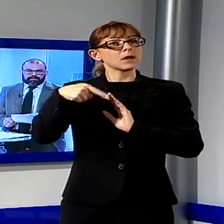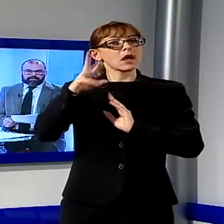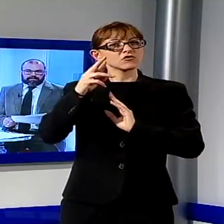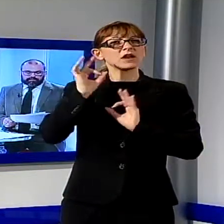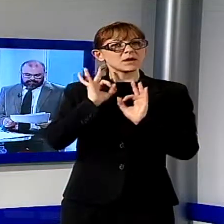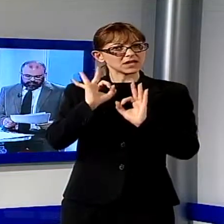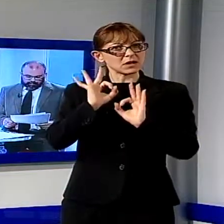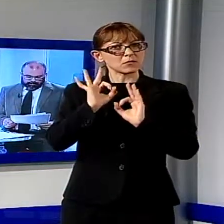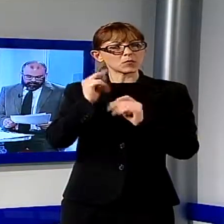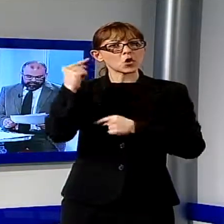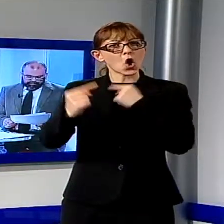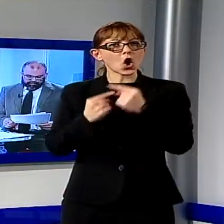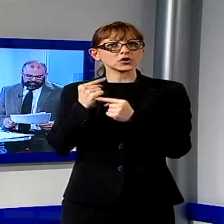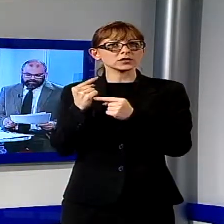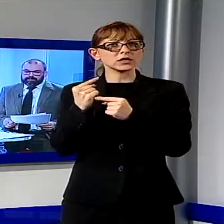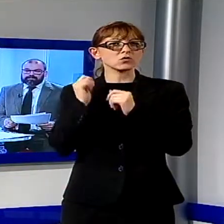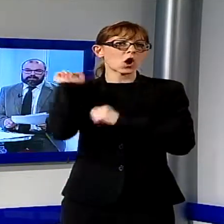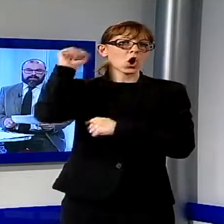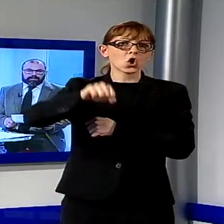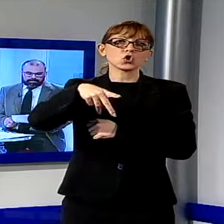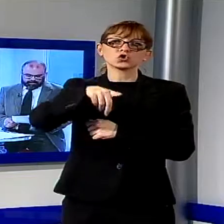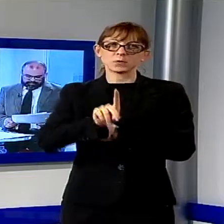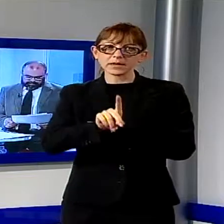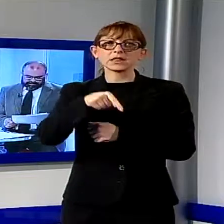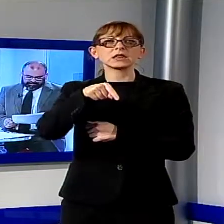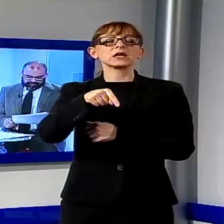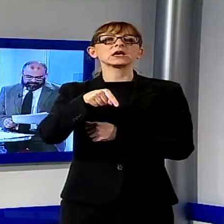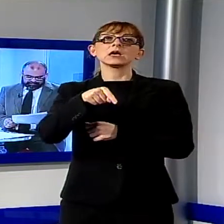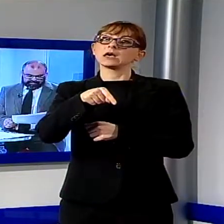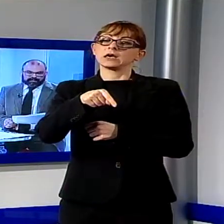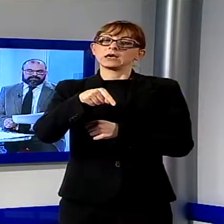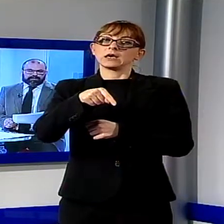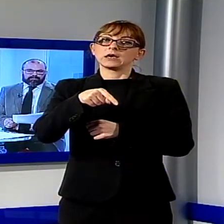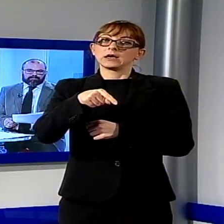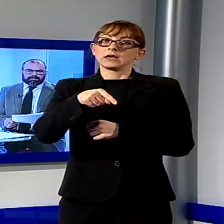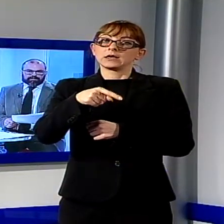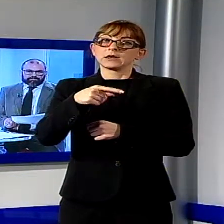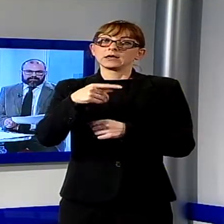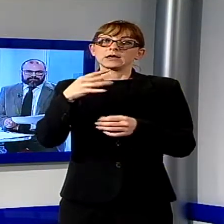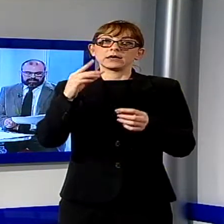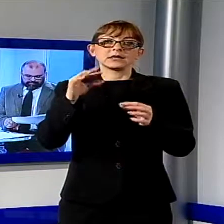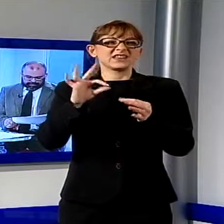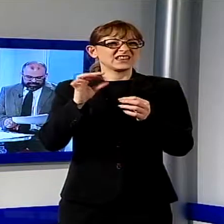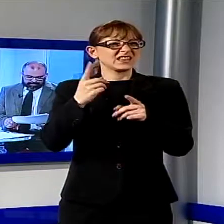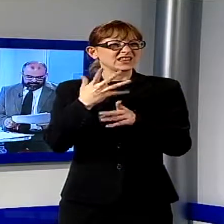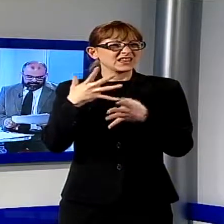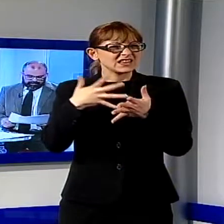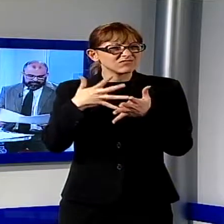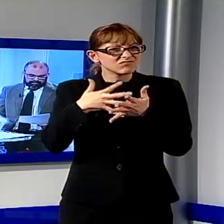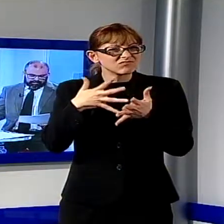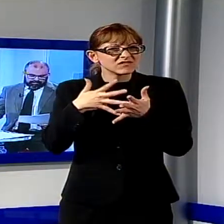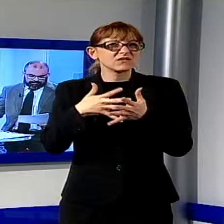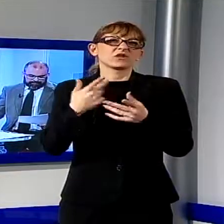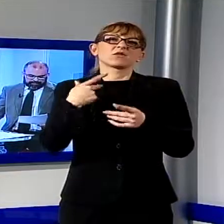prospettiva avrebbe una coalizione tra PD e Rossella Martina che sarebbe sicuramente instabile e